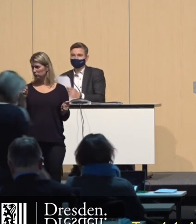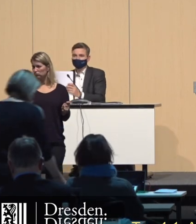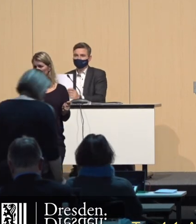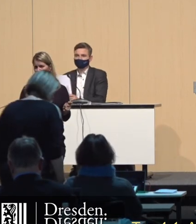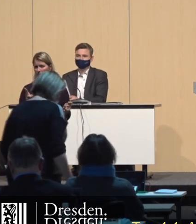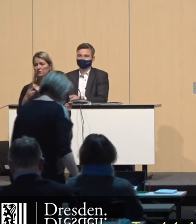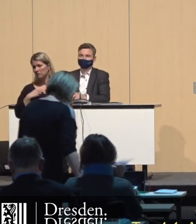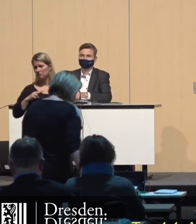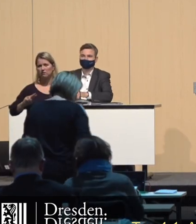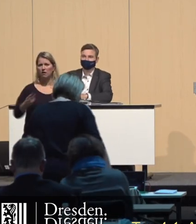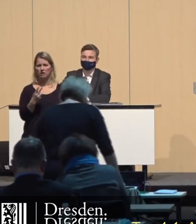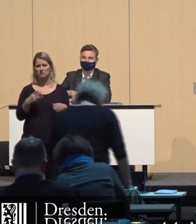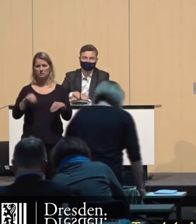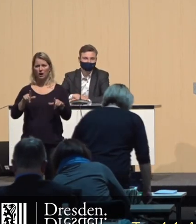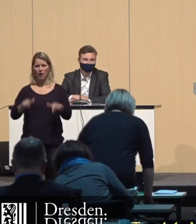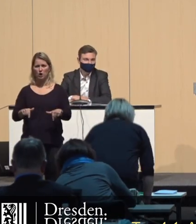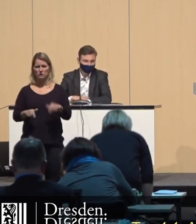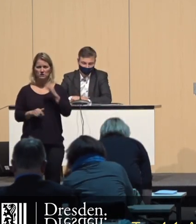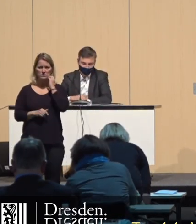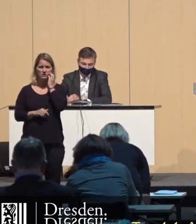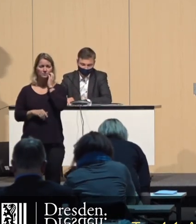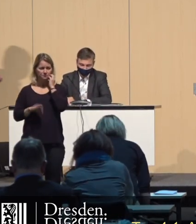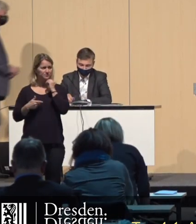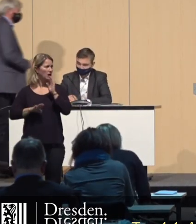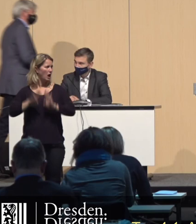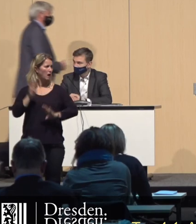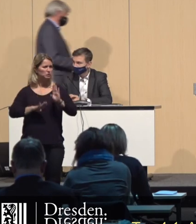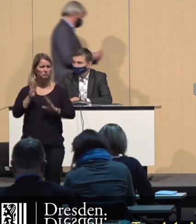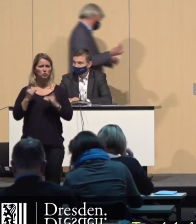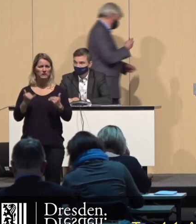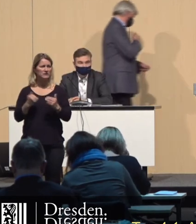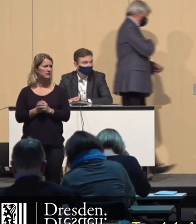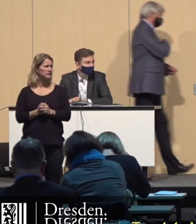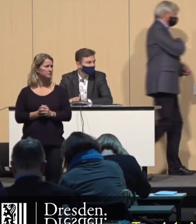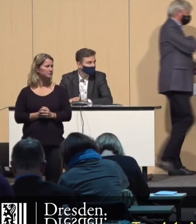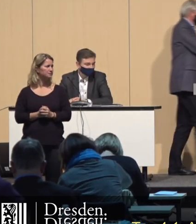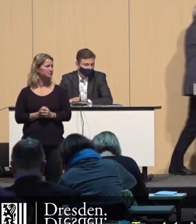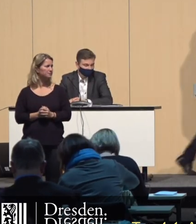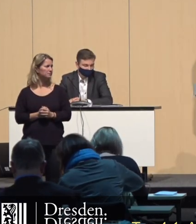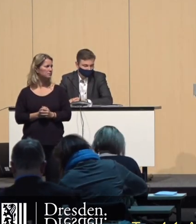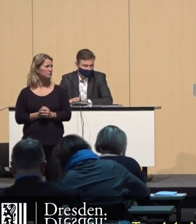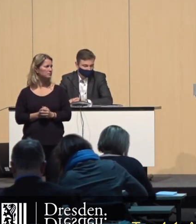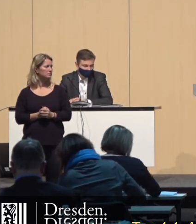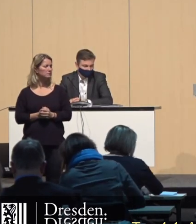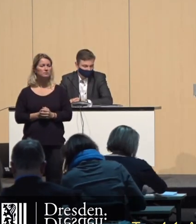direkt einsteigen in die Abstimmung. Da liegt, wie gesagt, ein